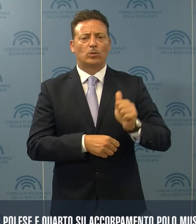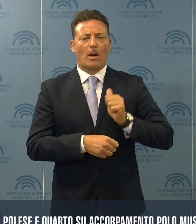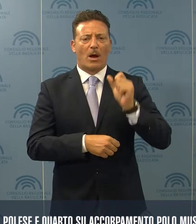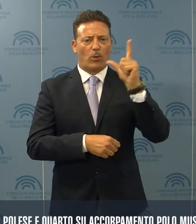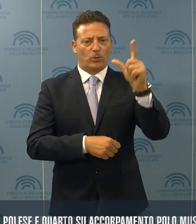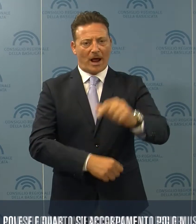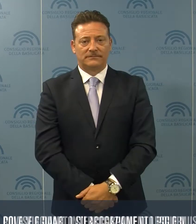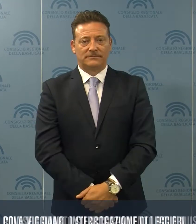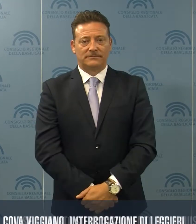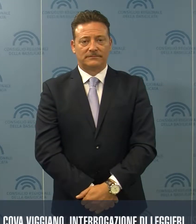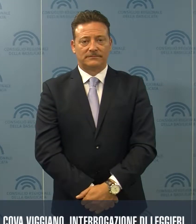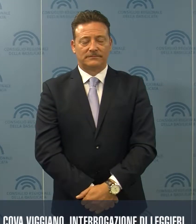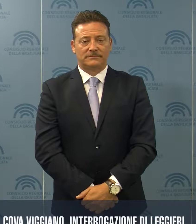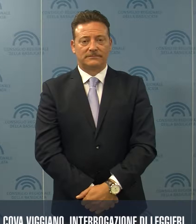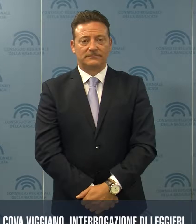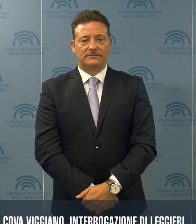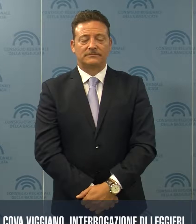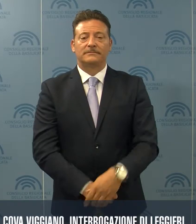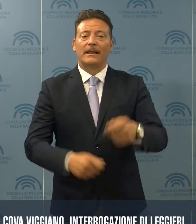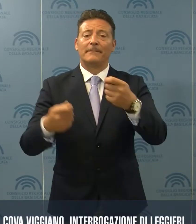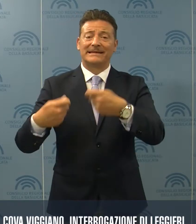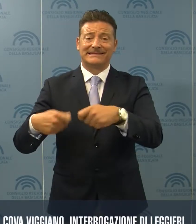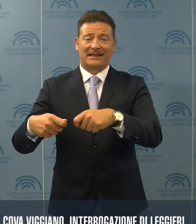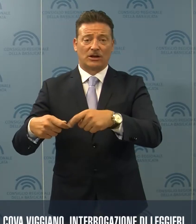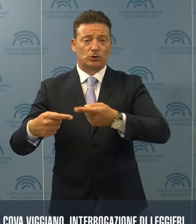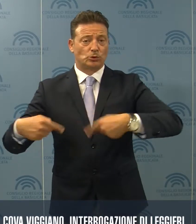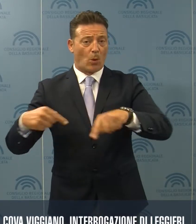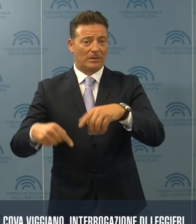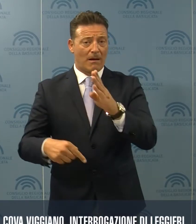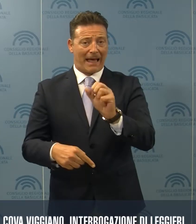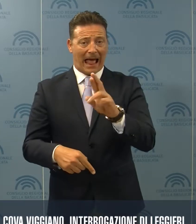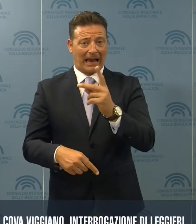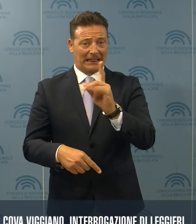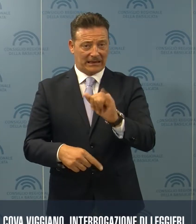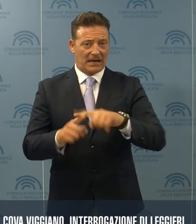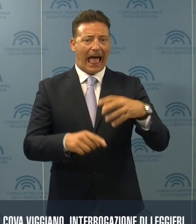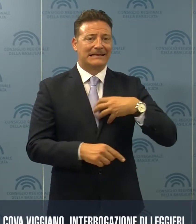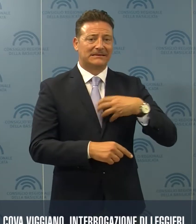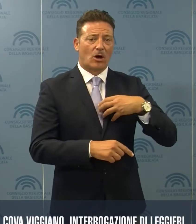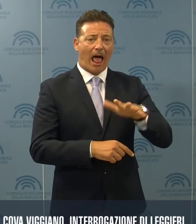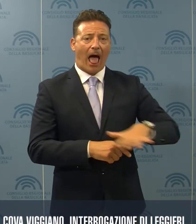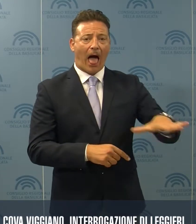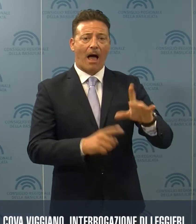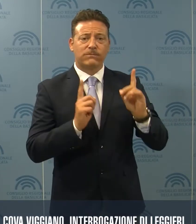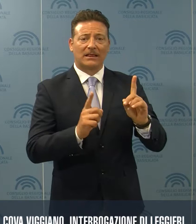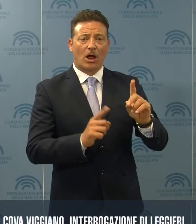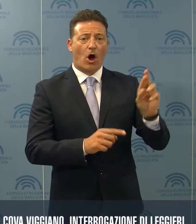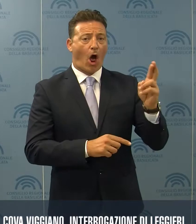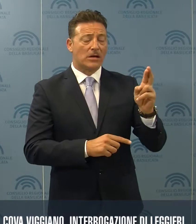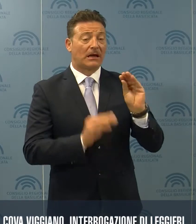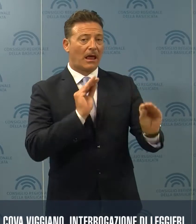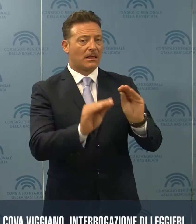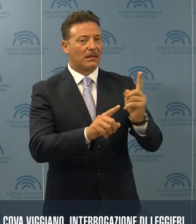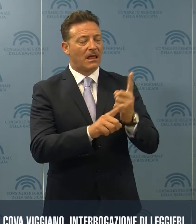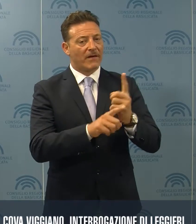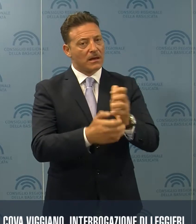culturale. Chiediamo al presidente della Giunta Bardi e all'assessore all'ambiente Rosa che si faccia